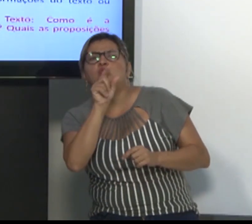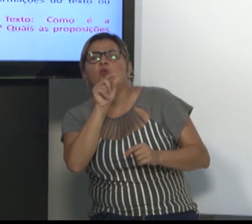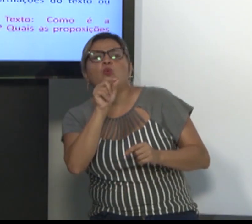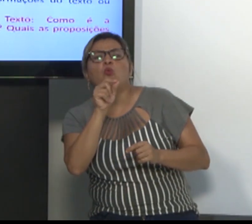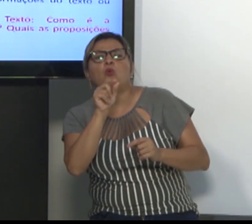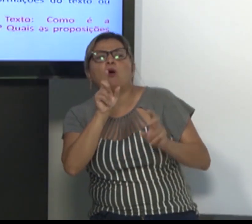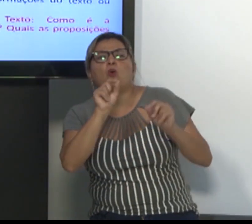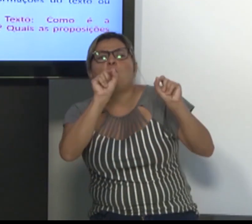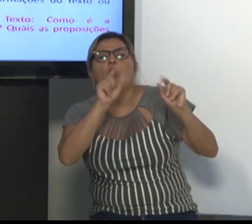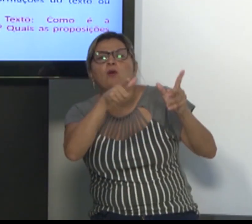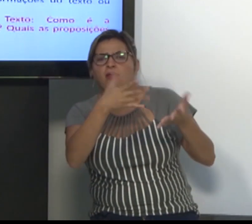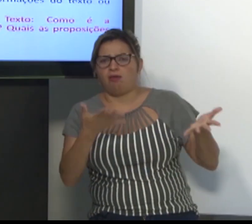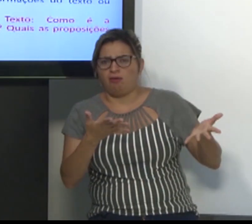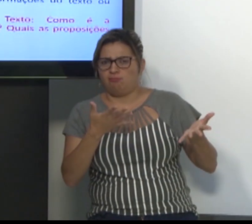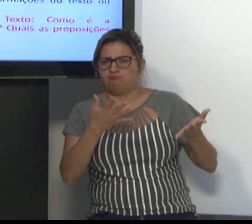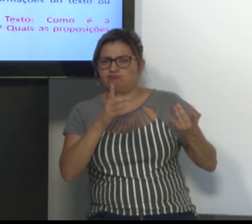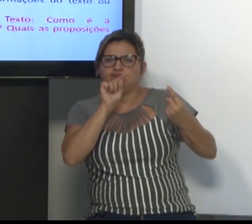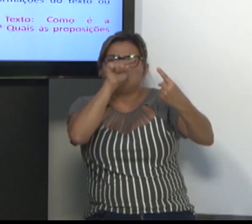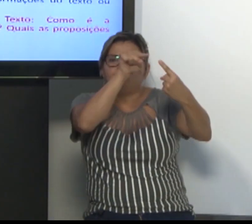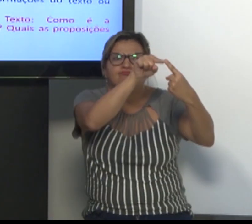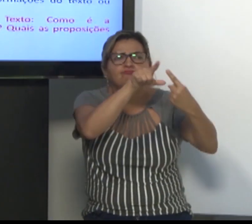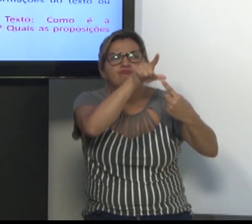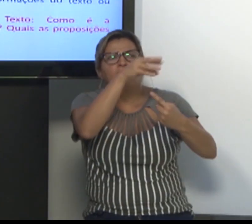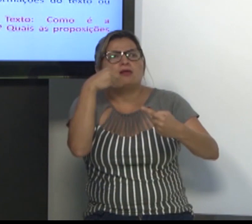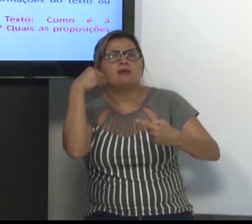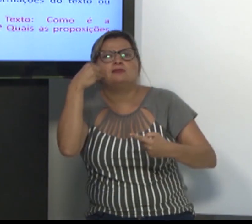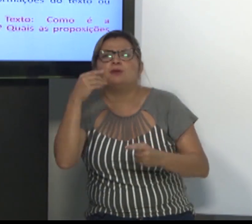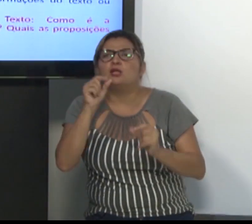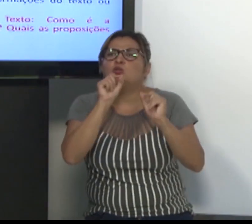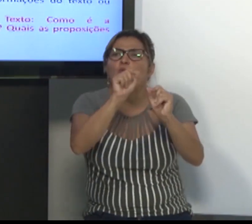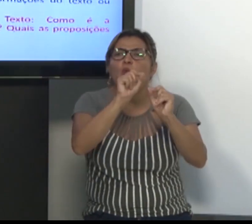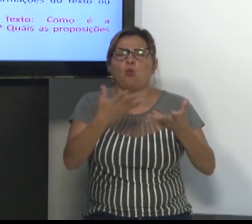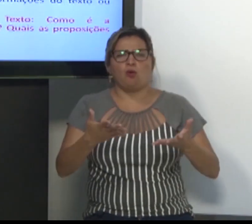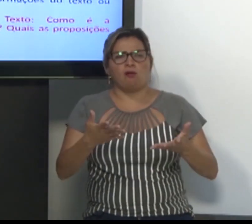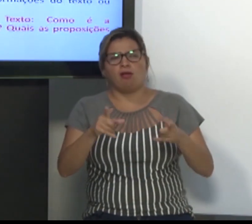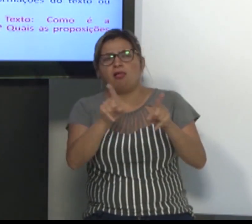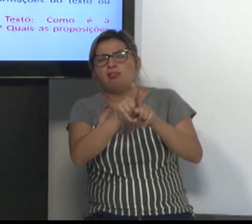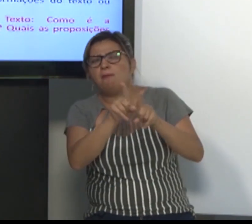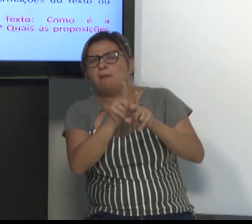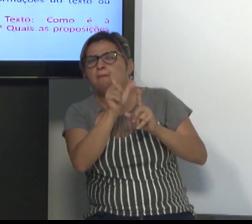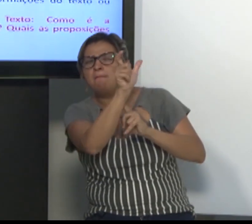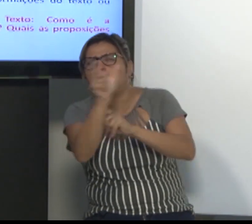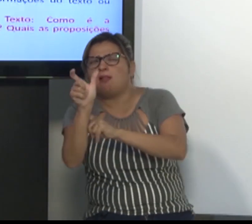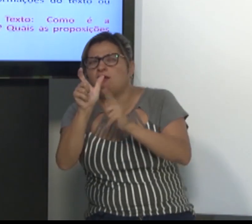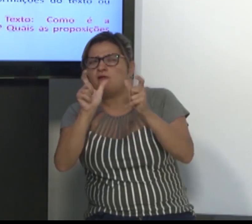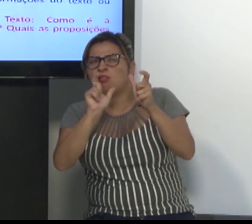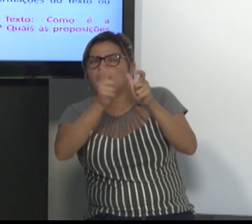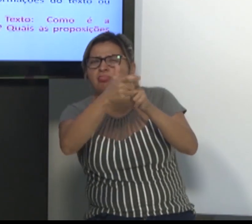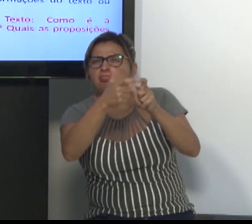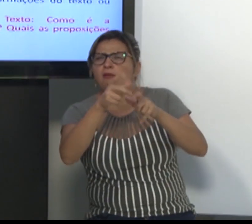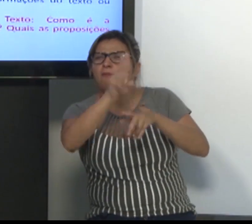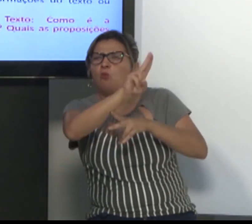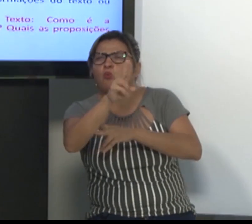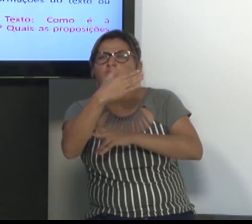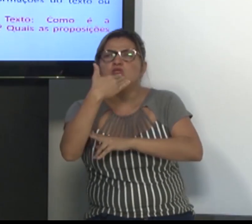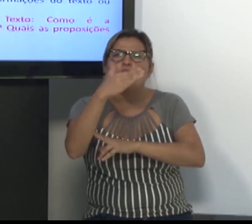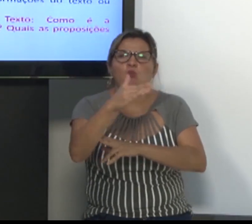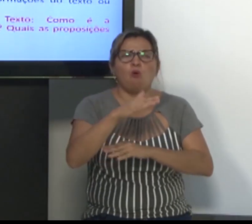Como a pessoa vai buscar o objetivo, com a experiência, as palavras.